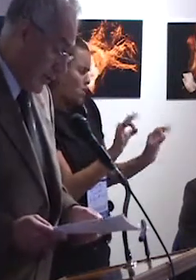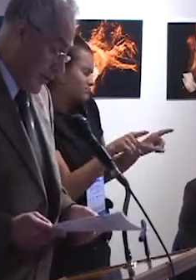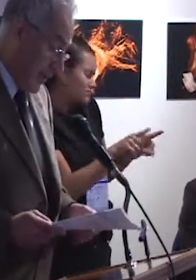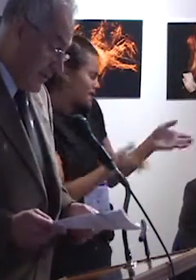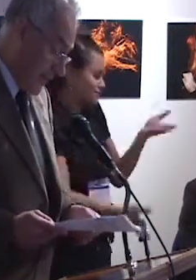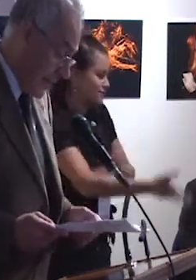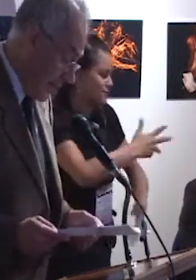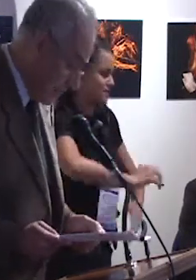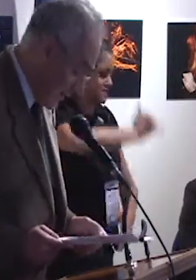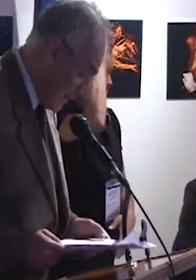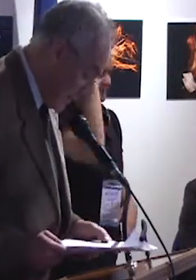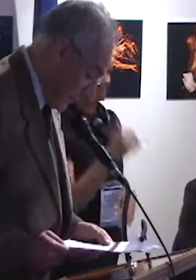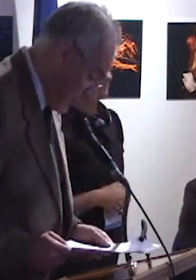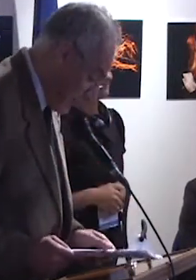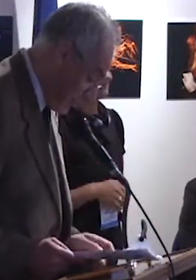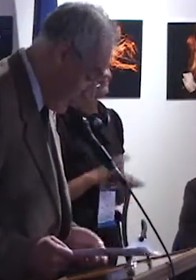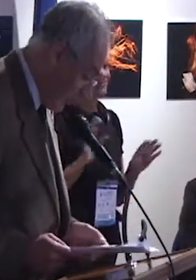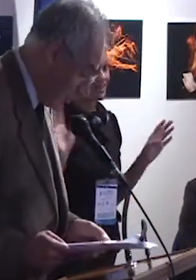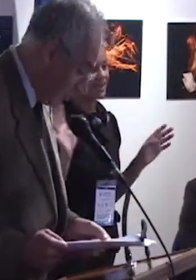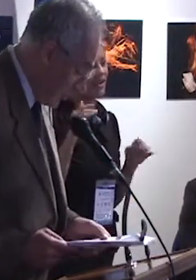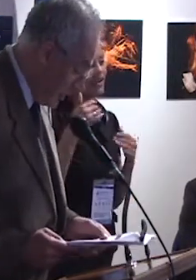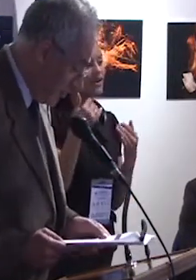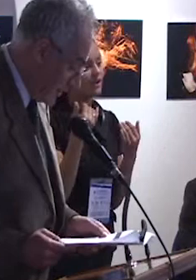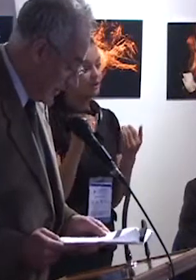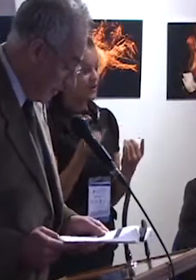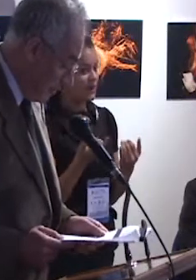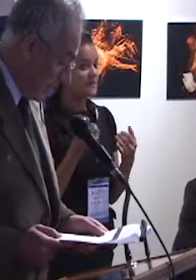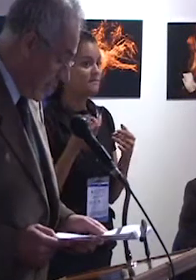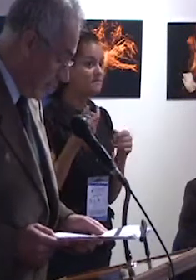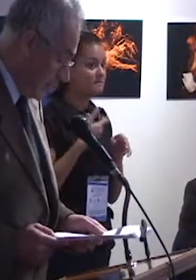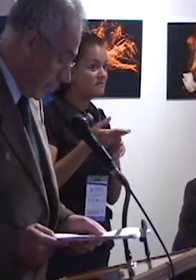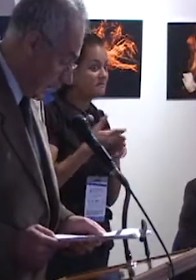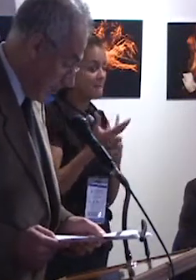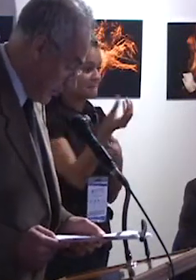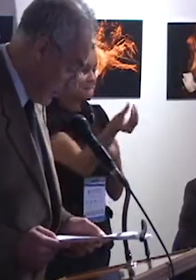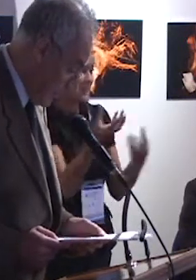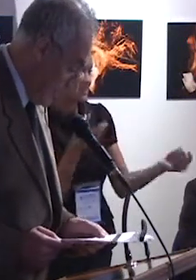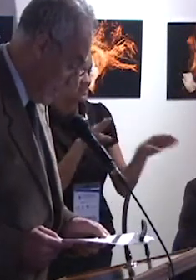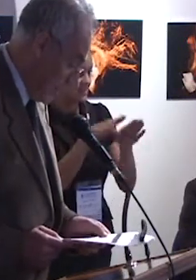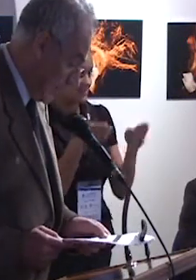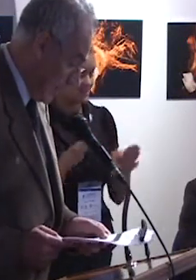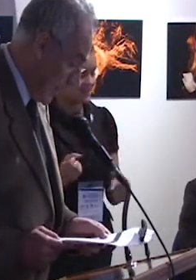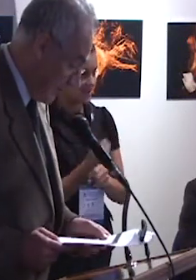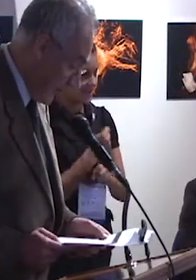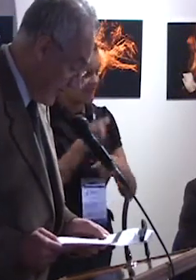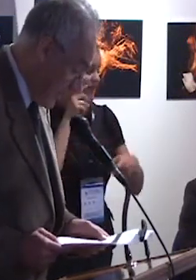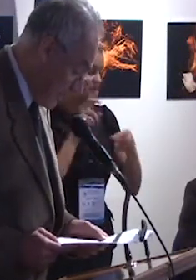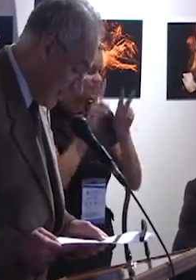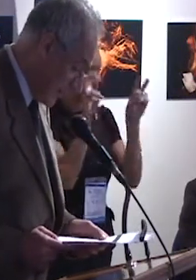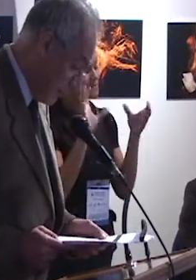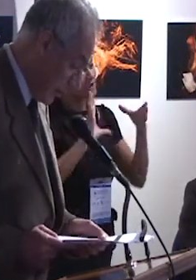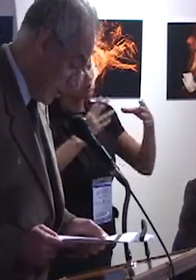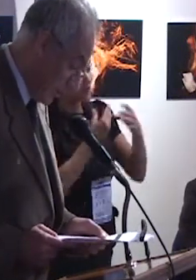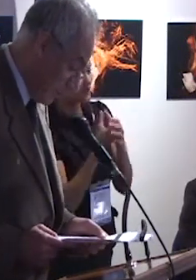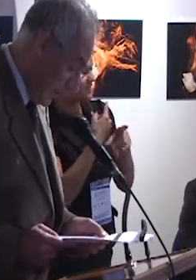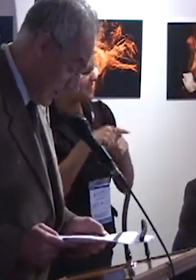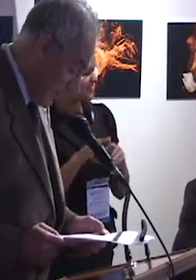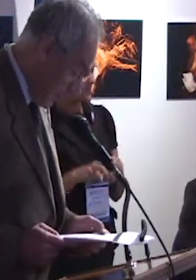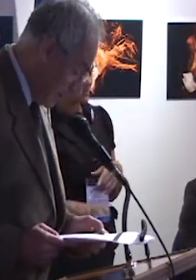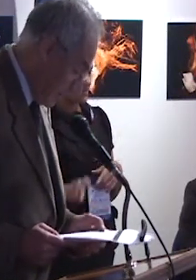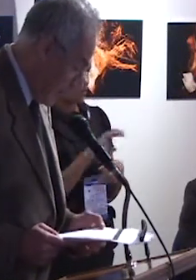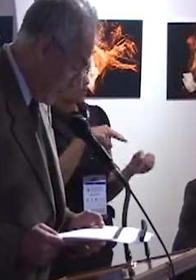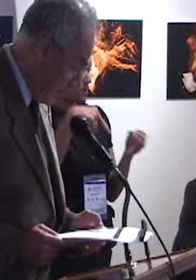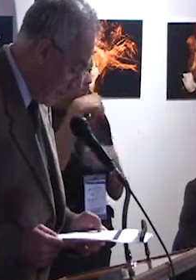De todas maneras, las mesas de trabajo sobre inclusión en los distintos niveles educativos, desde la infantil hasta la superior,